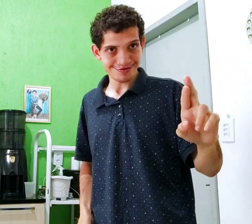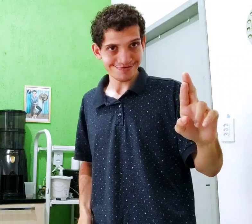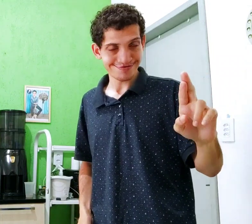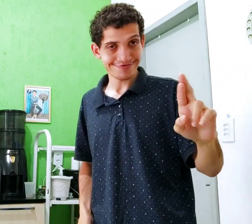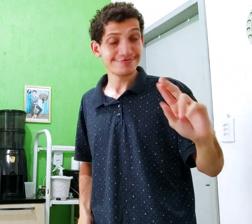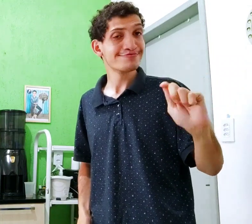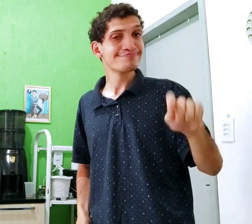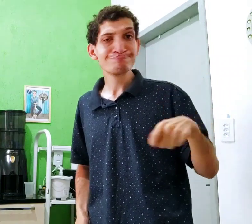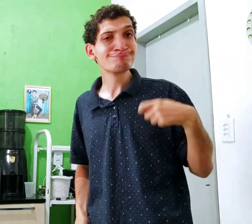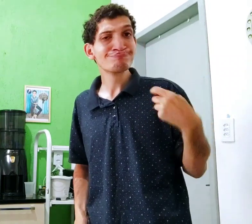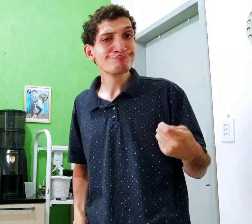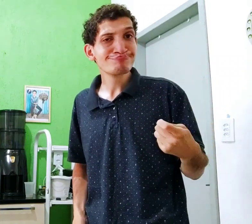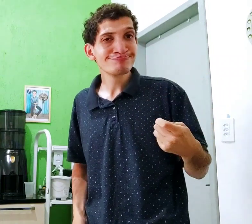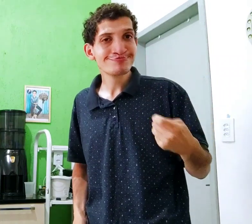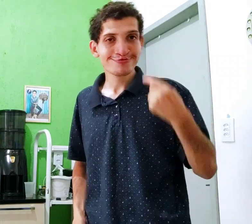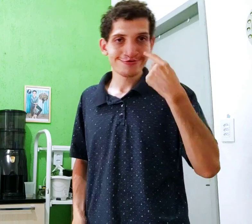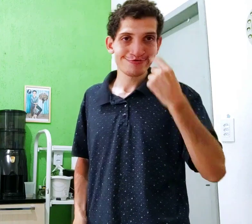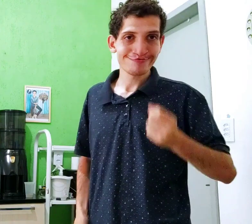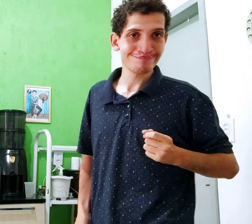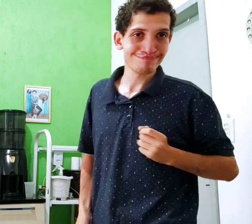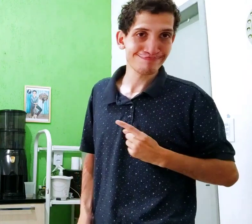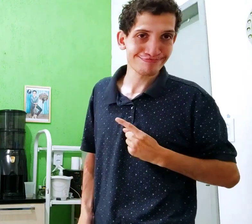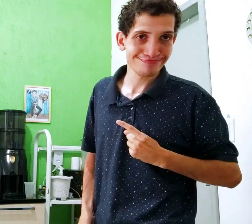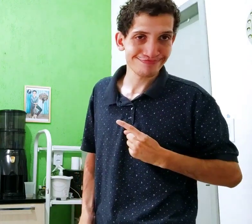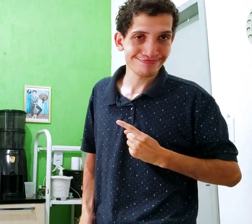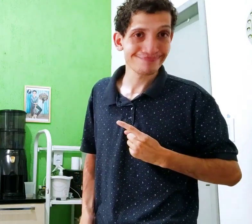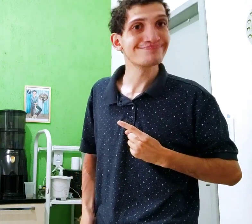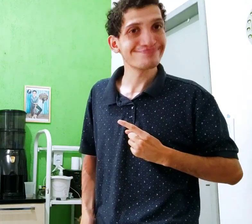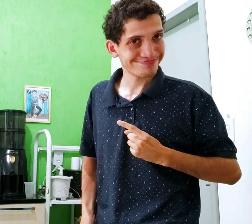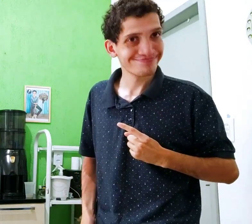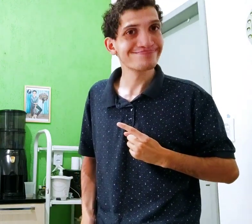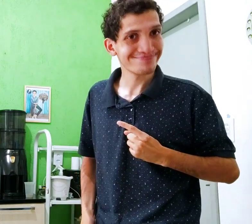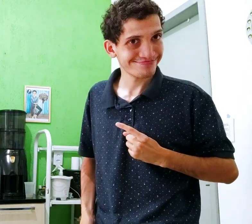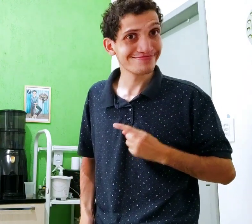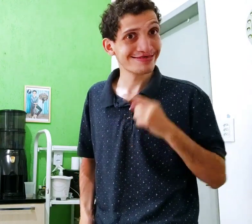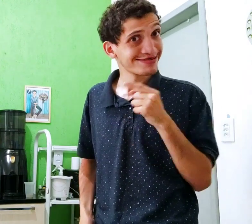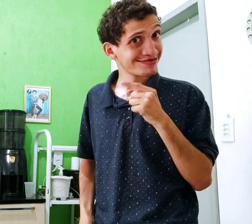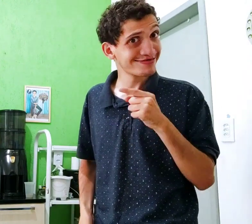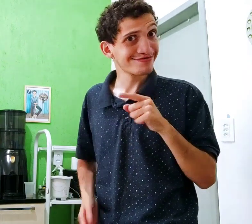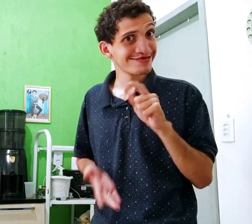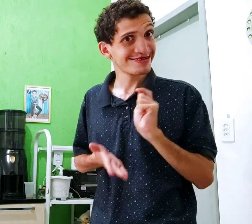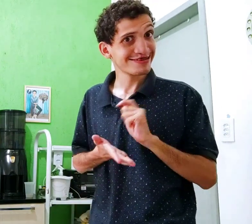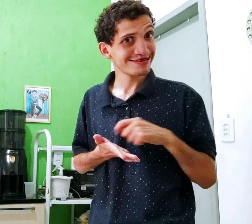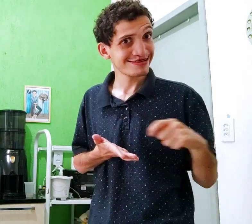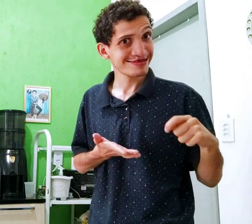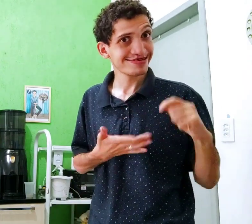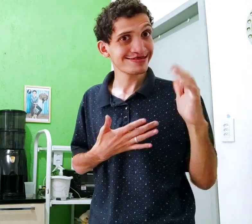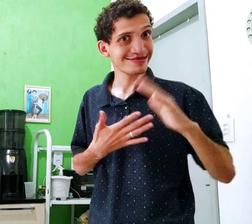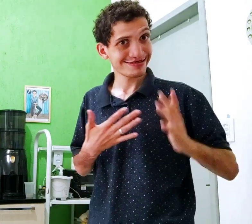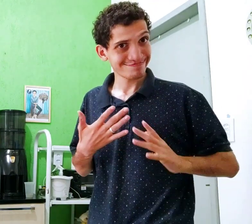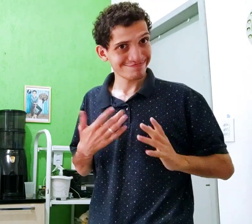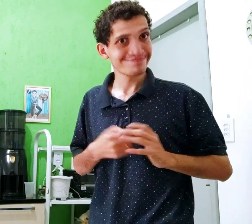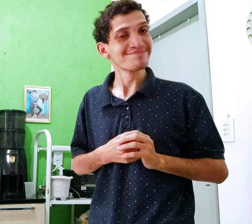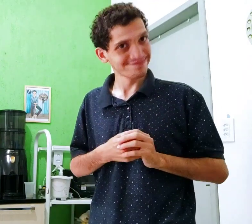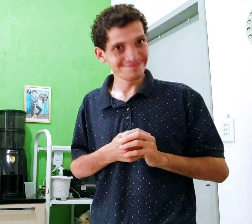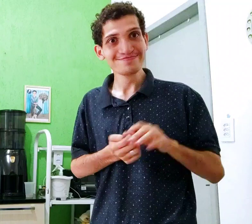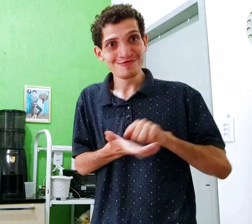VENDIDUR E o sinal? Veja bem, do lado. É, isso é escrita em língua,